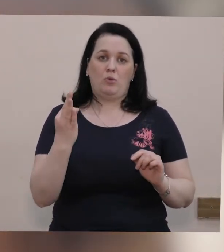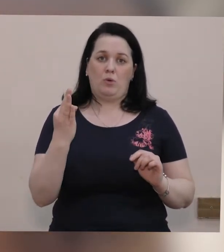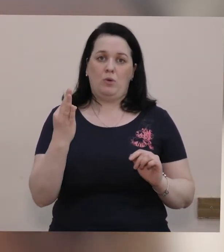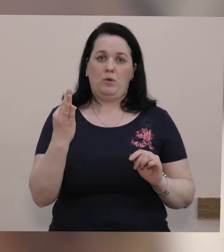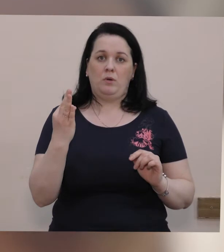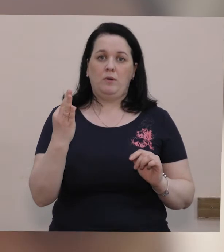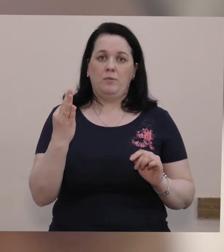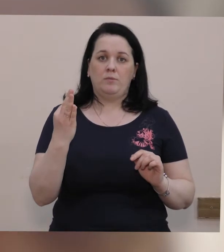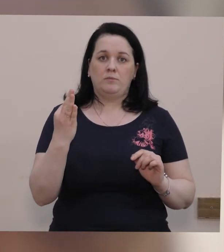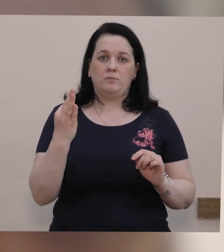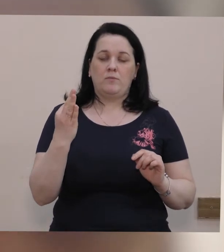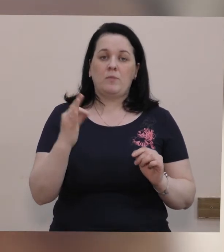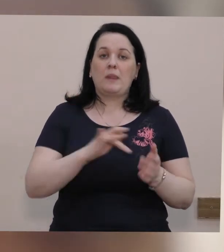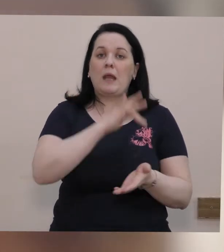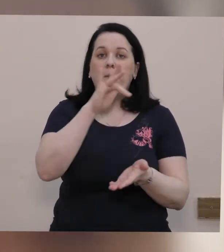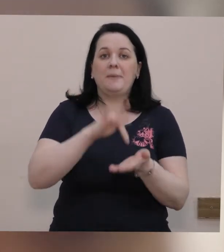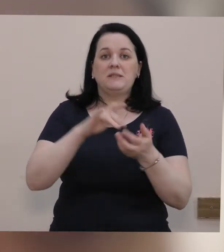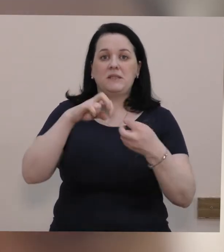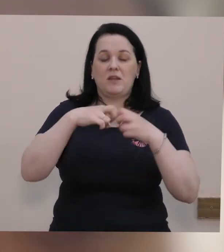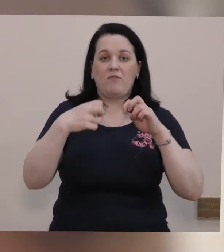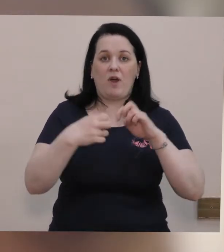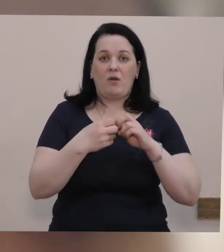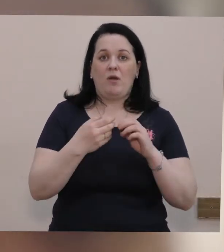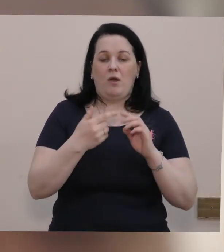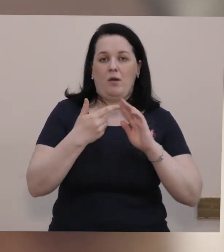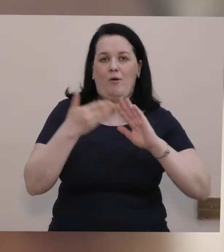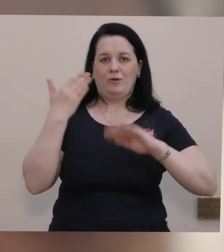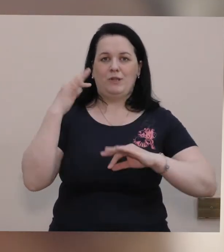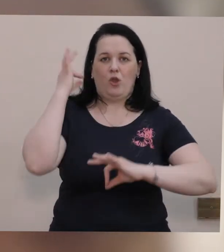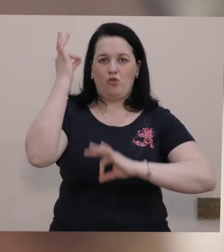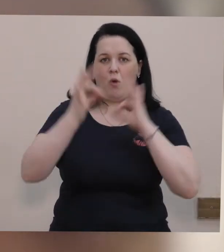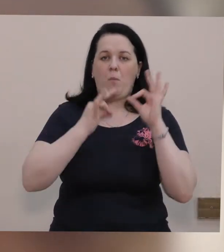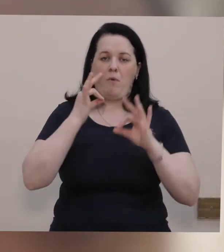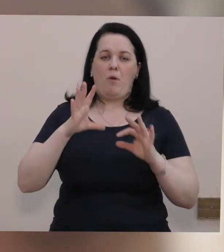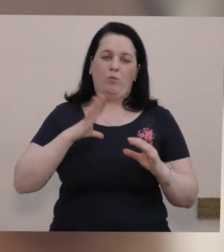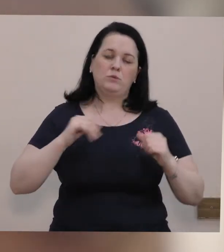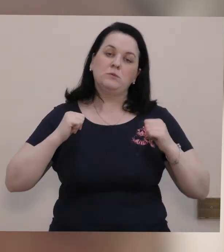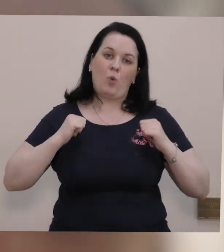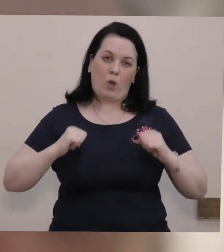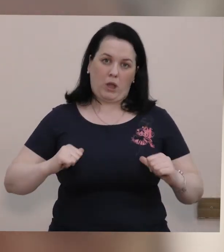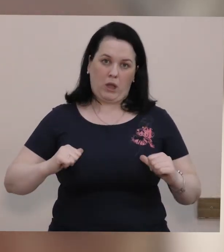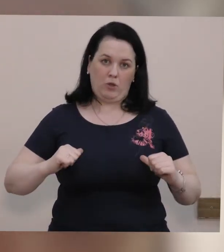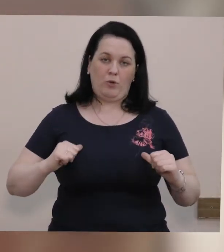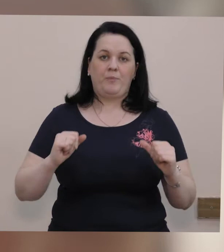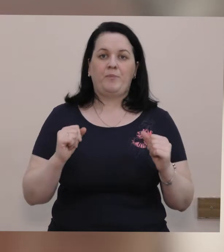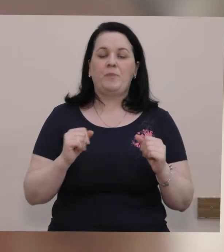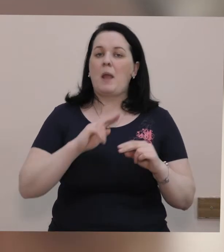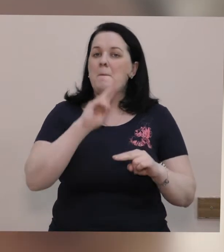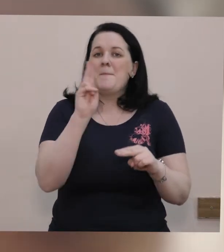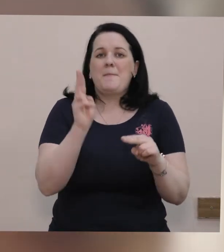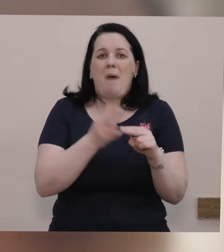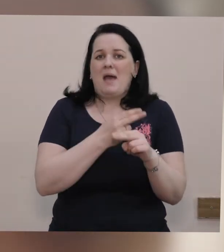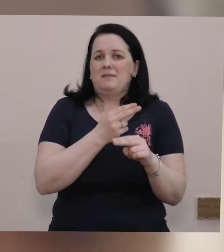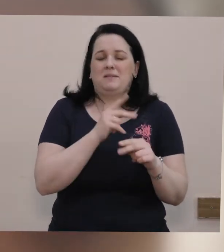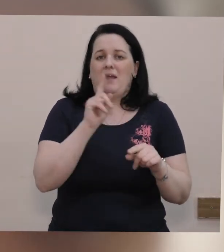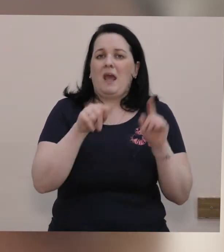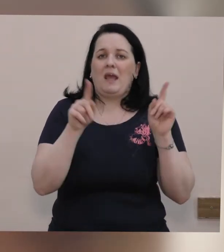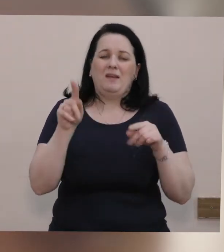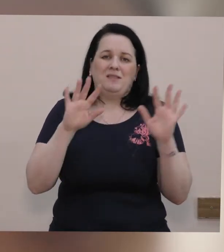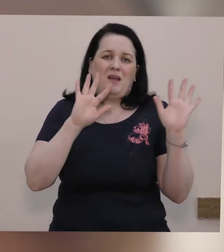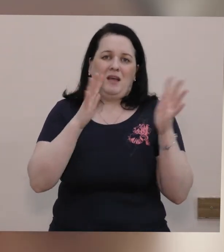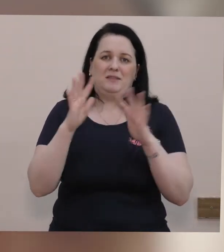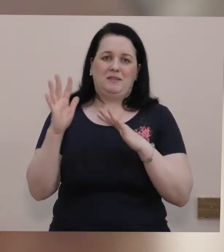місце Івано-Франківське остання доба відбулося спокійно, без якихось